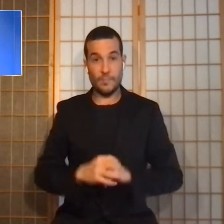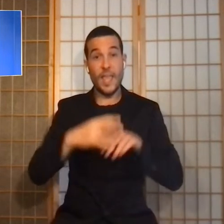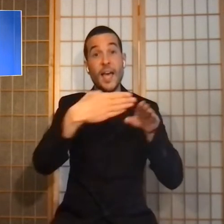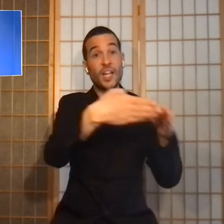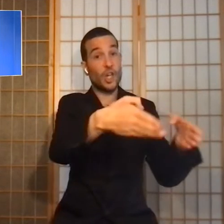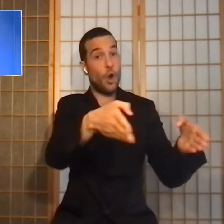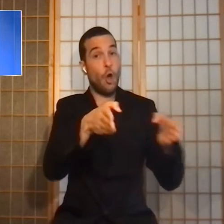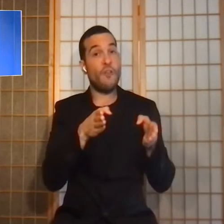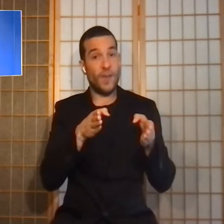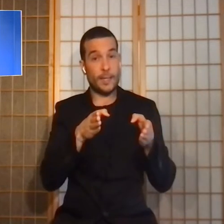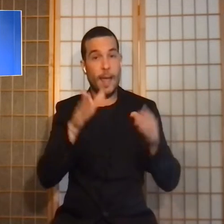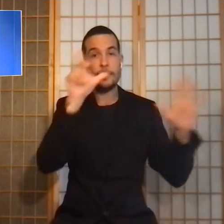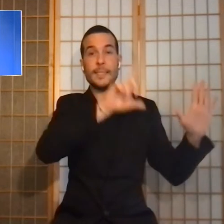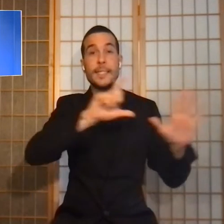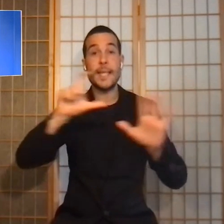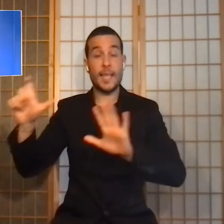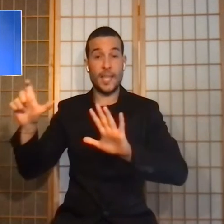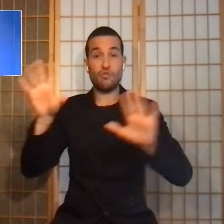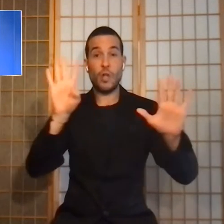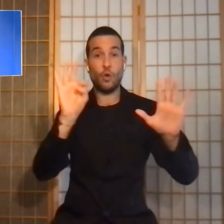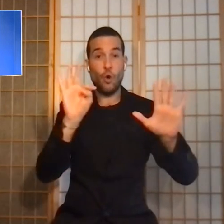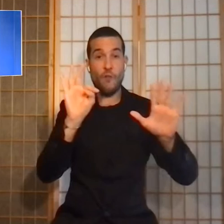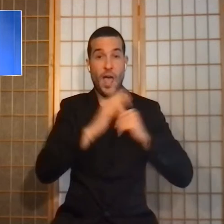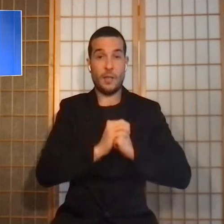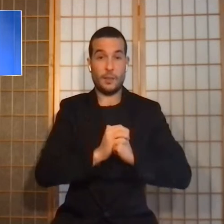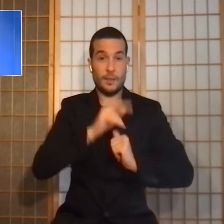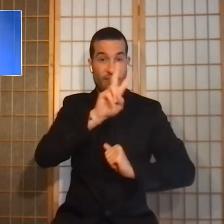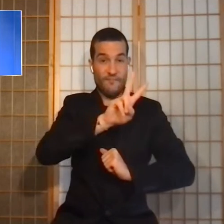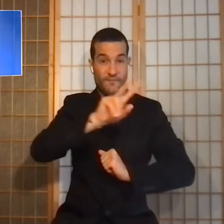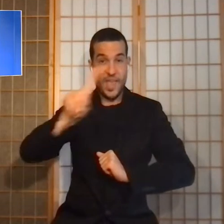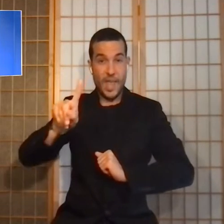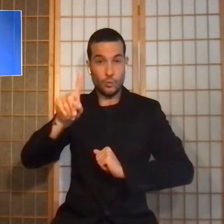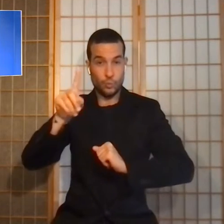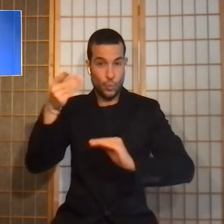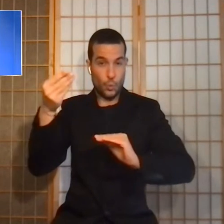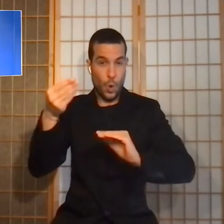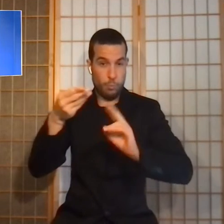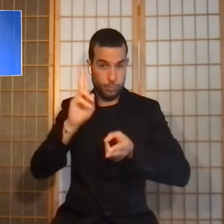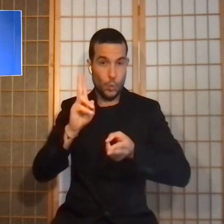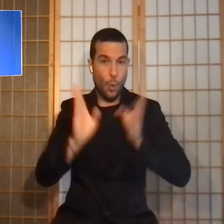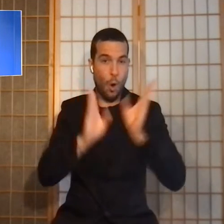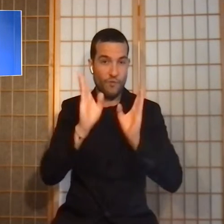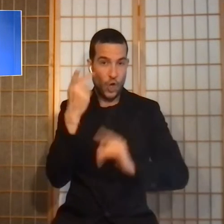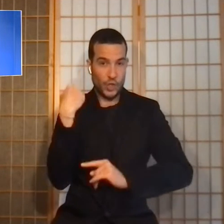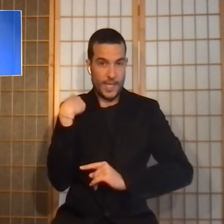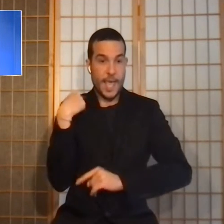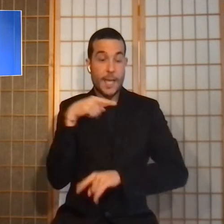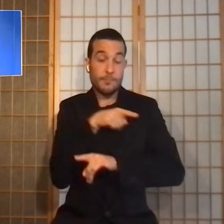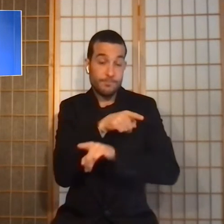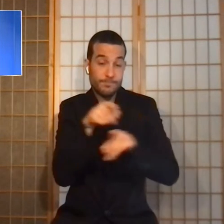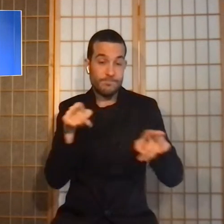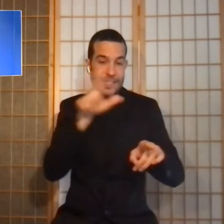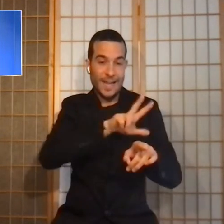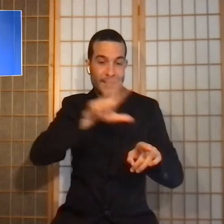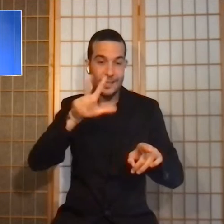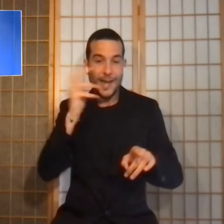790, 21 in più rispetto a ieri, di cui 33 in terapia